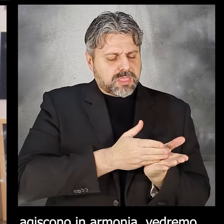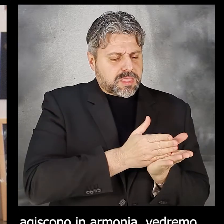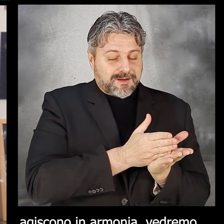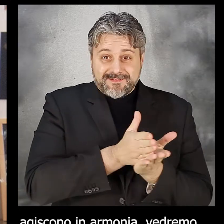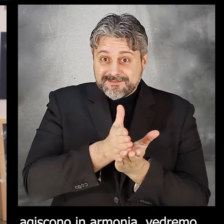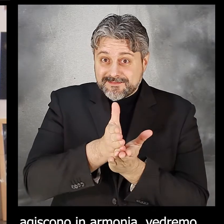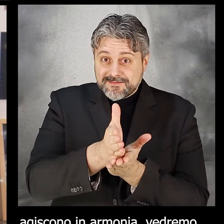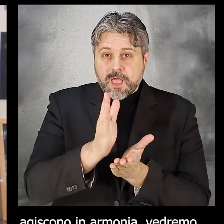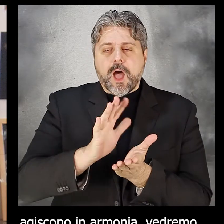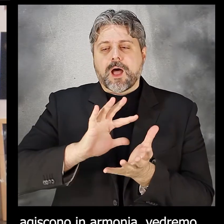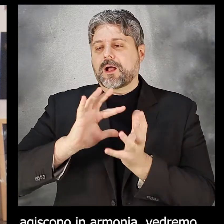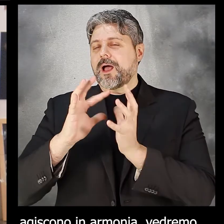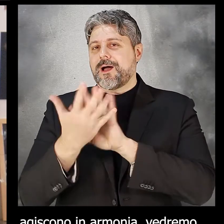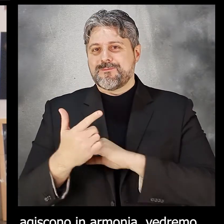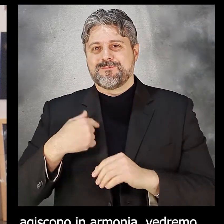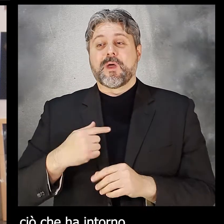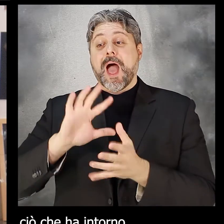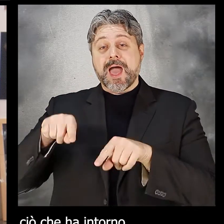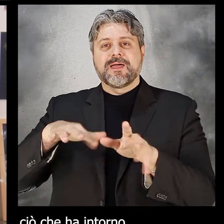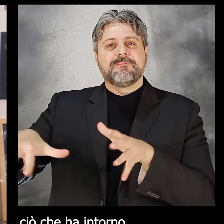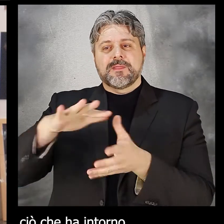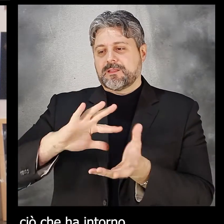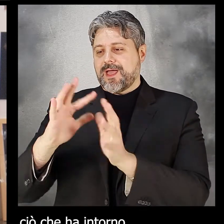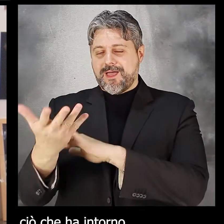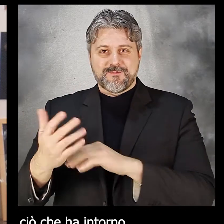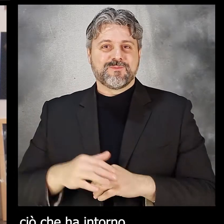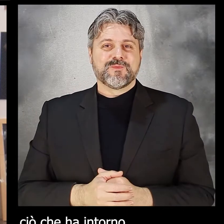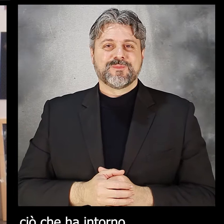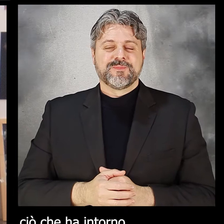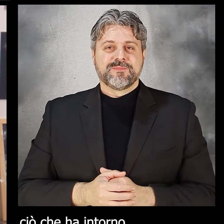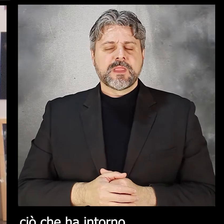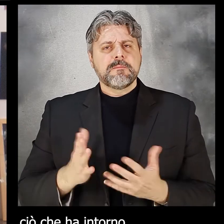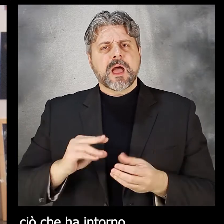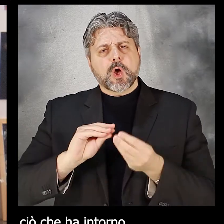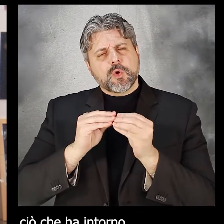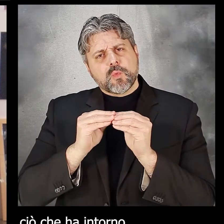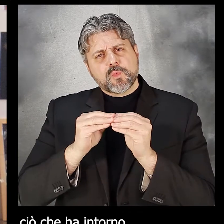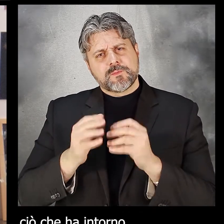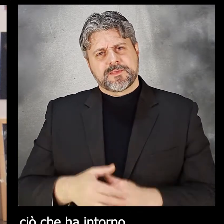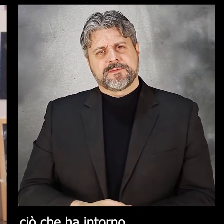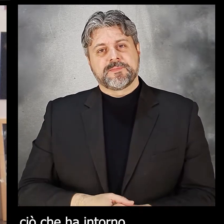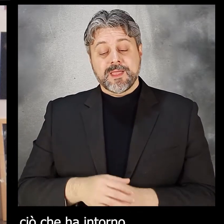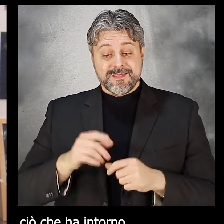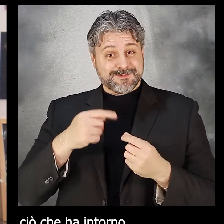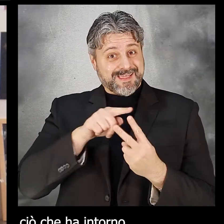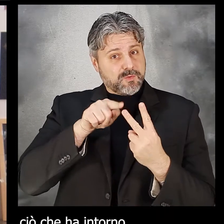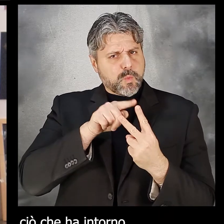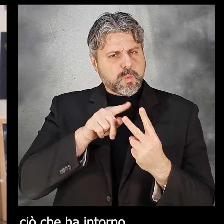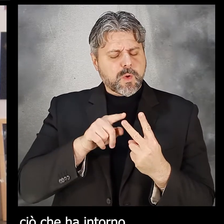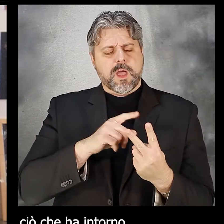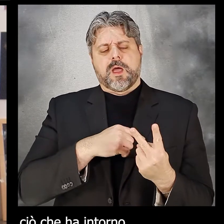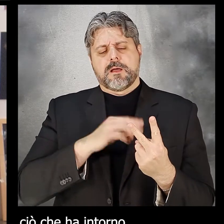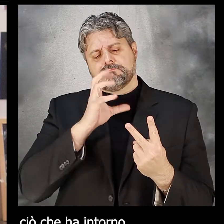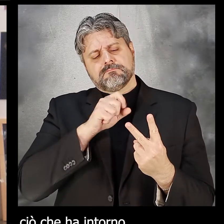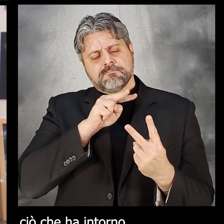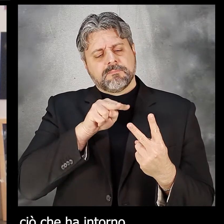persona può trasformare tutto ciò che l'ha intorno. Ma in che modo questi